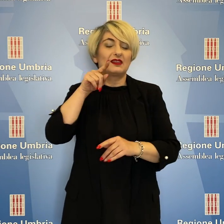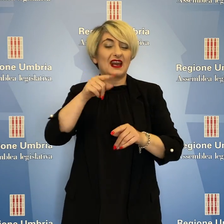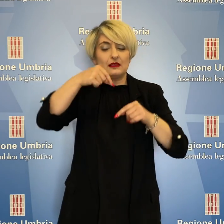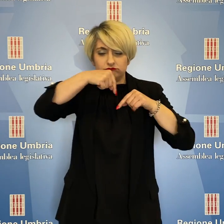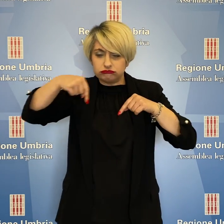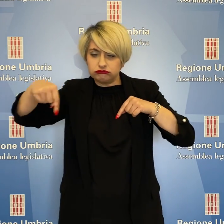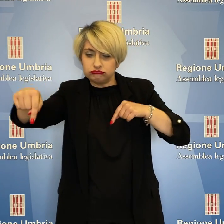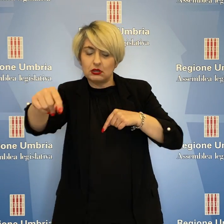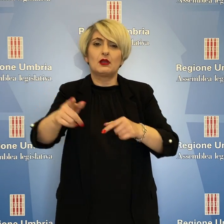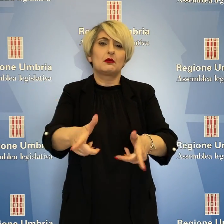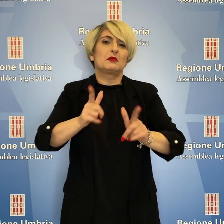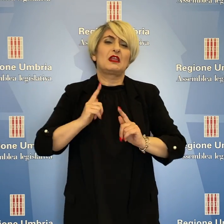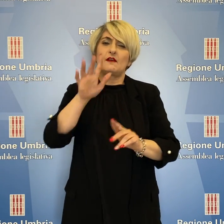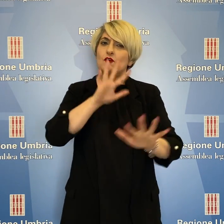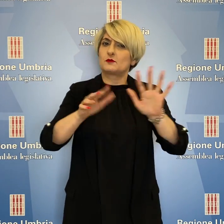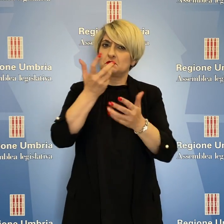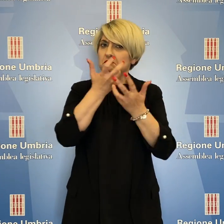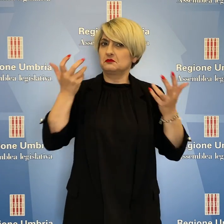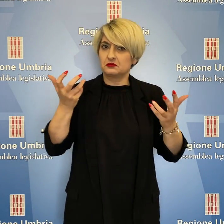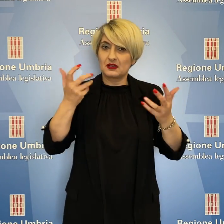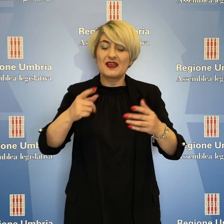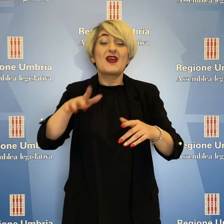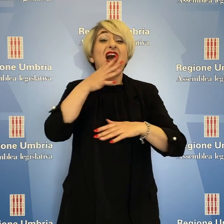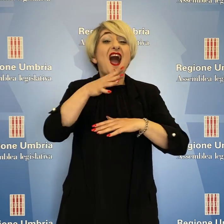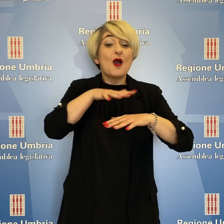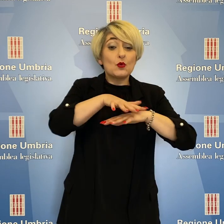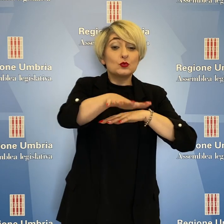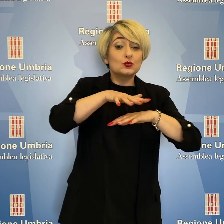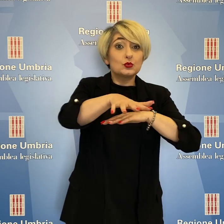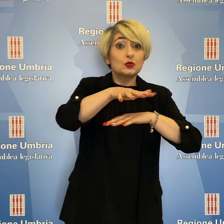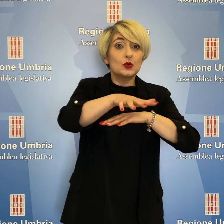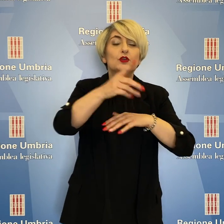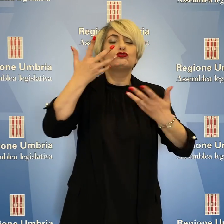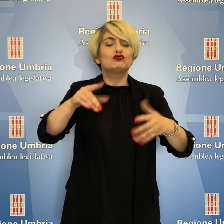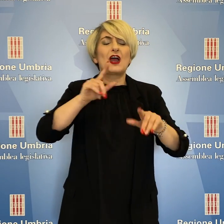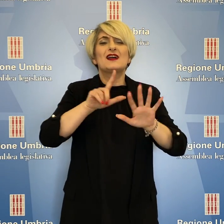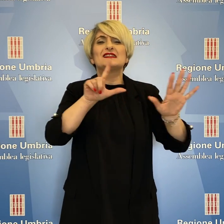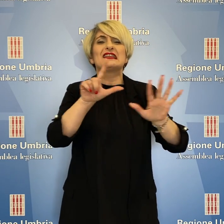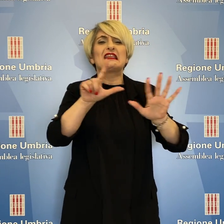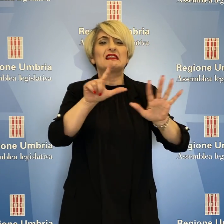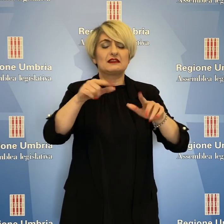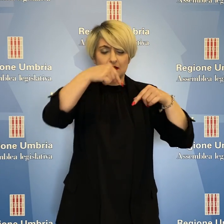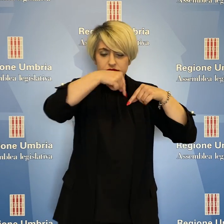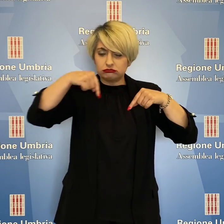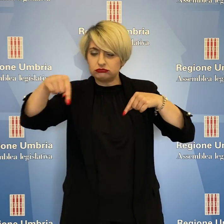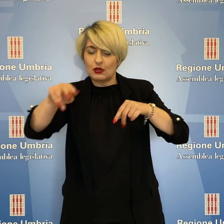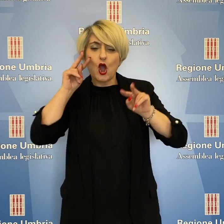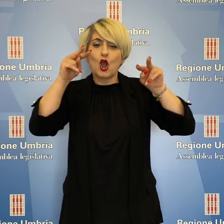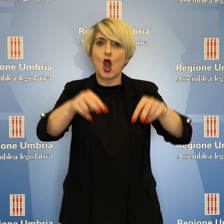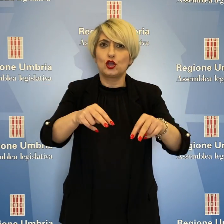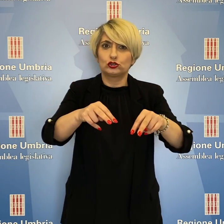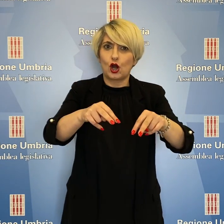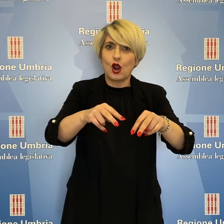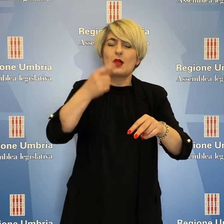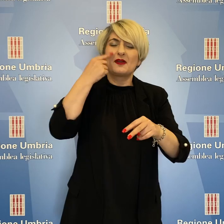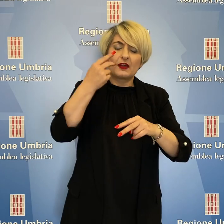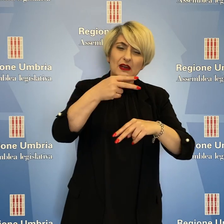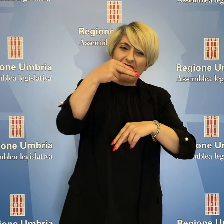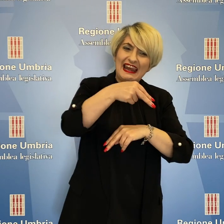idonee informazioni. Sulle acque superficiali, ha detto Morroni, ci sono 77 punti di controllo per la presenza di